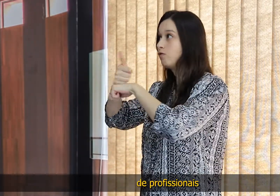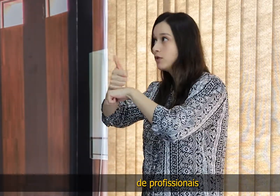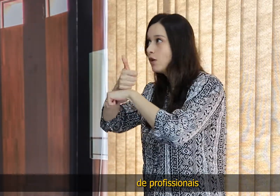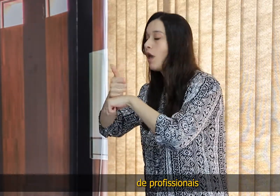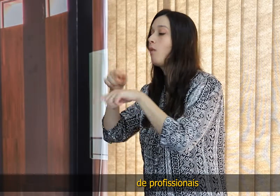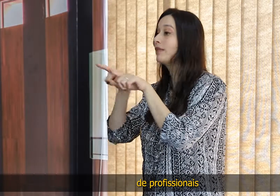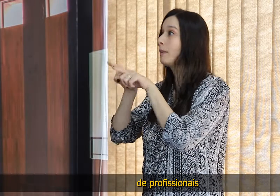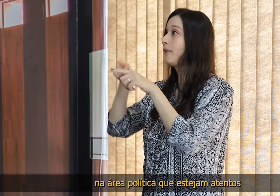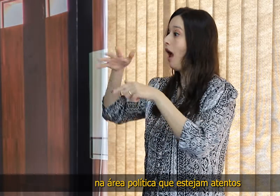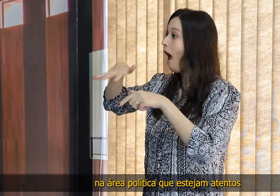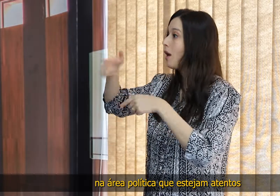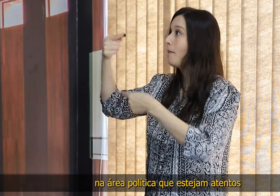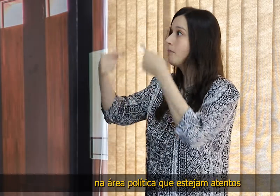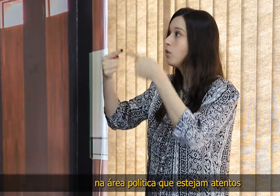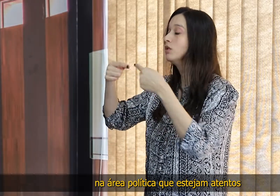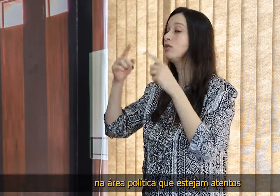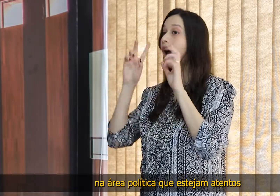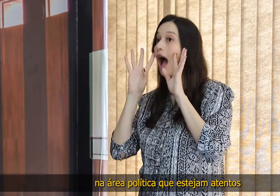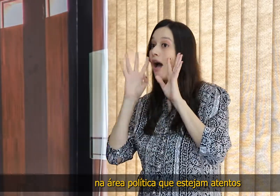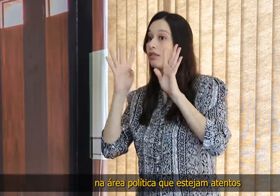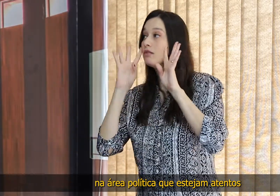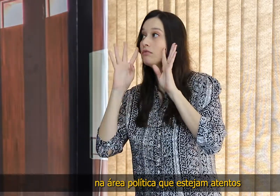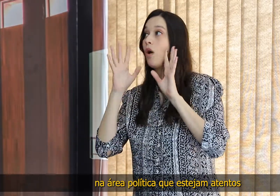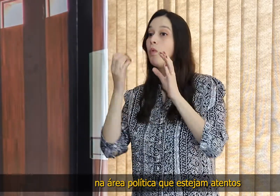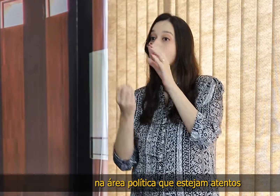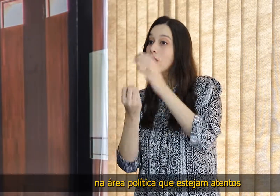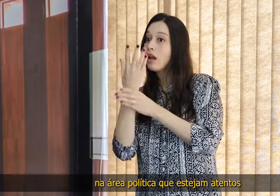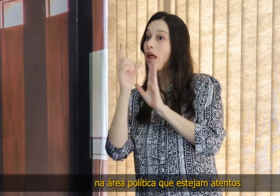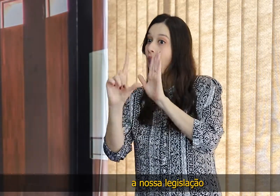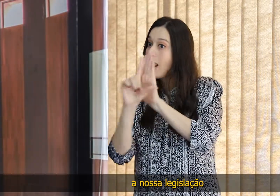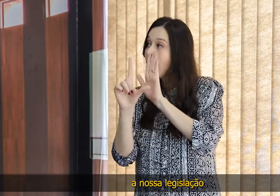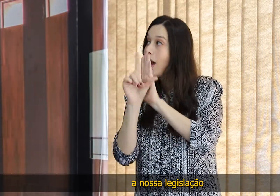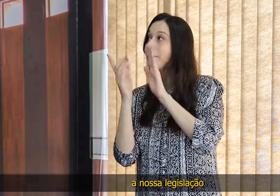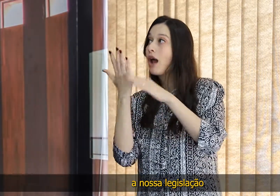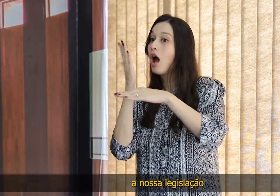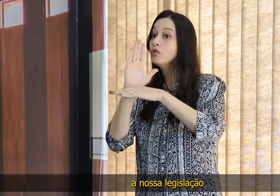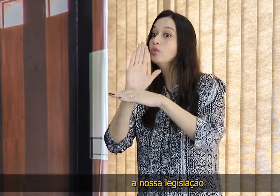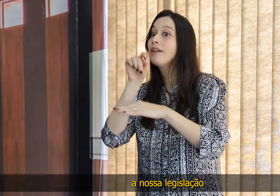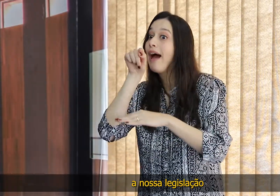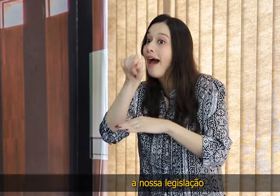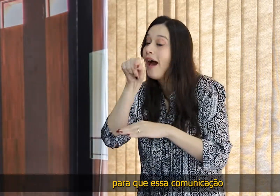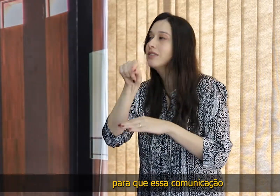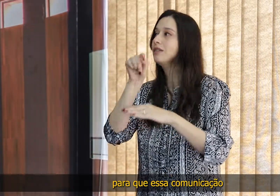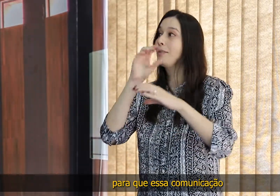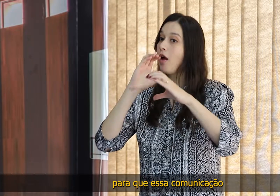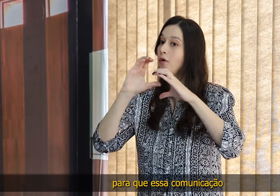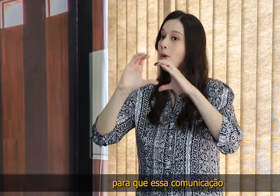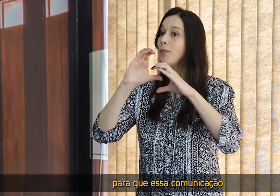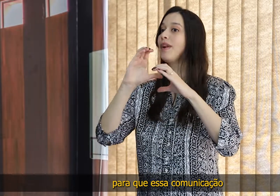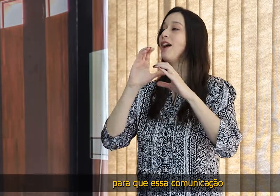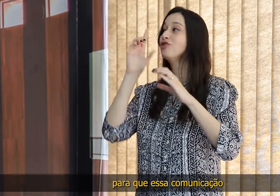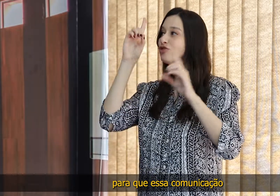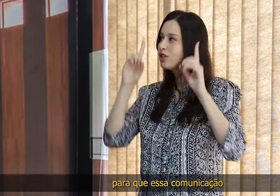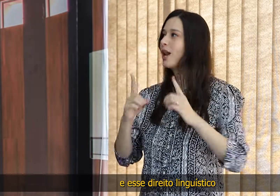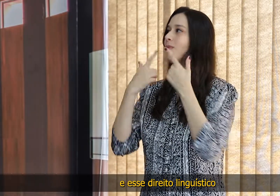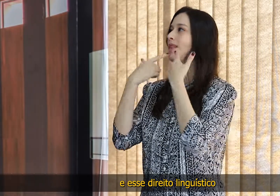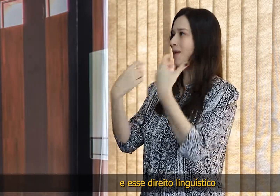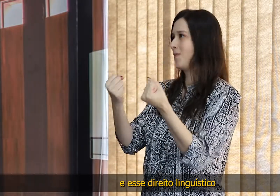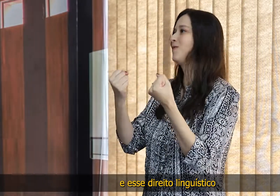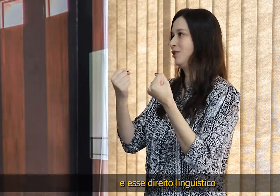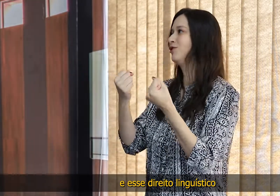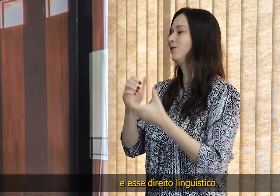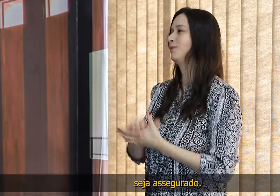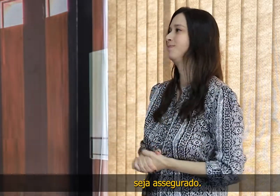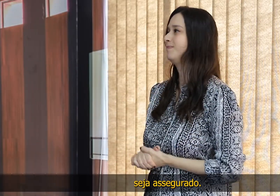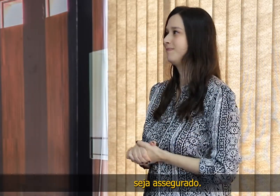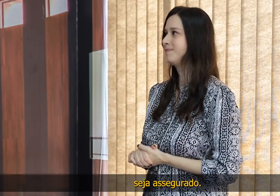então, de profissionais na área política que sejam atentos à nossa legislação, para que essa comunicação, esse